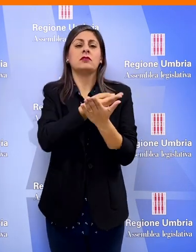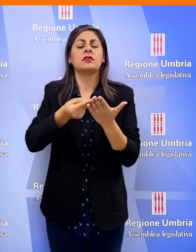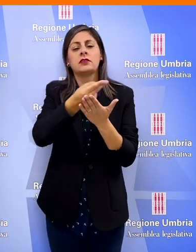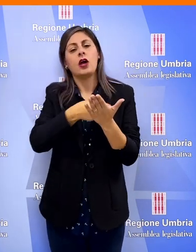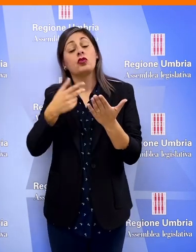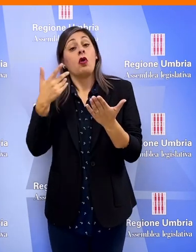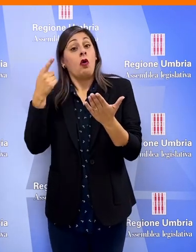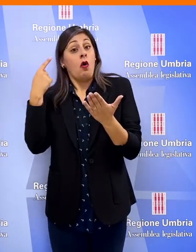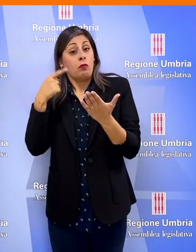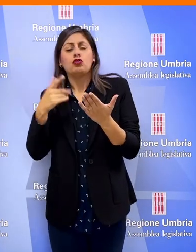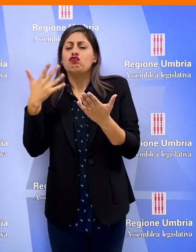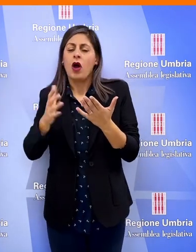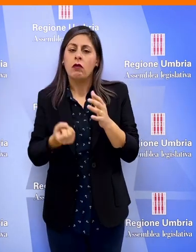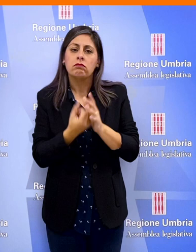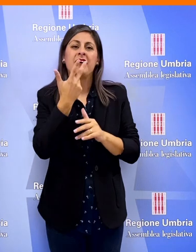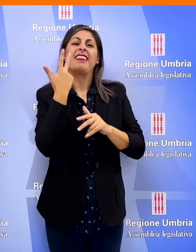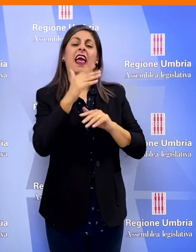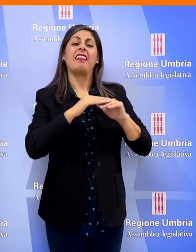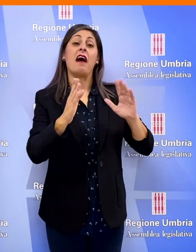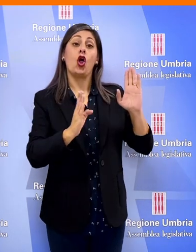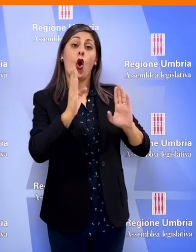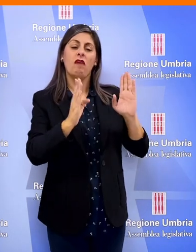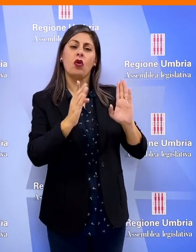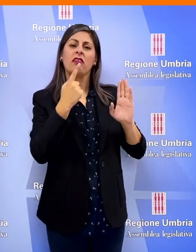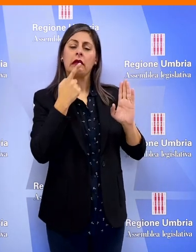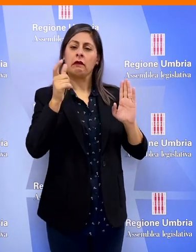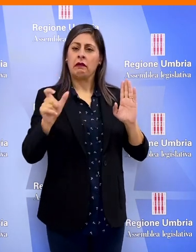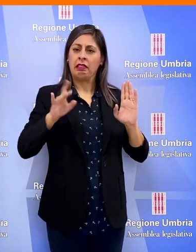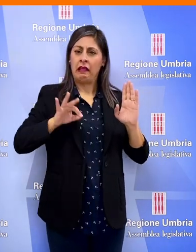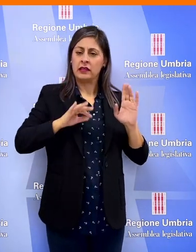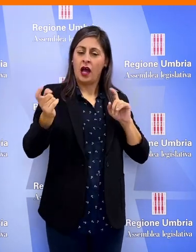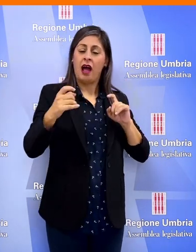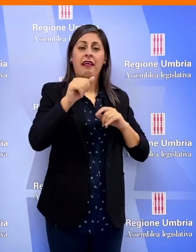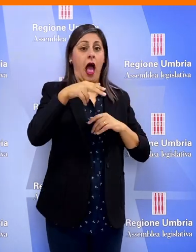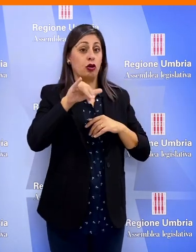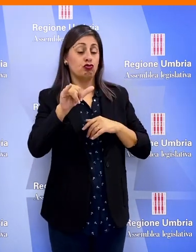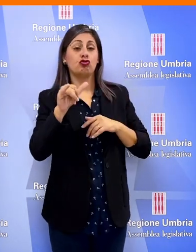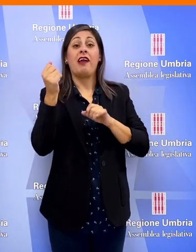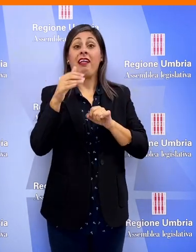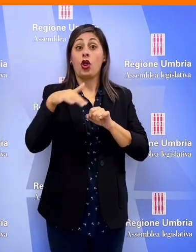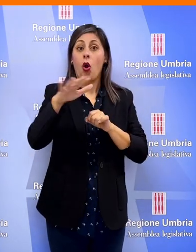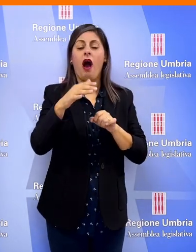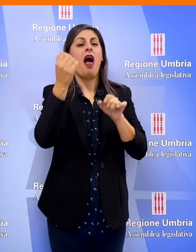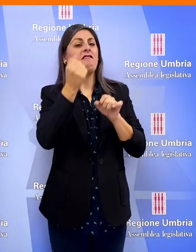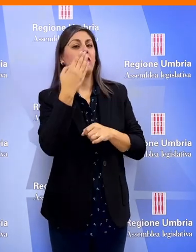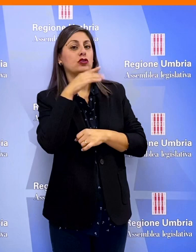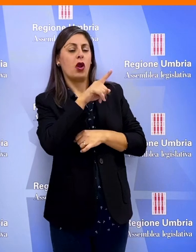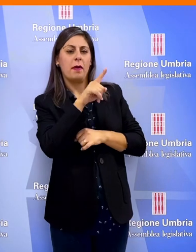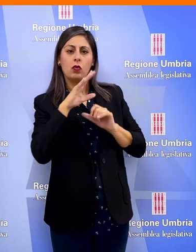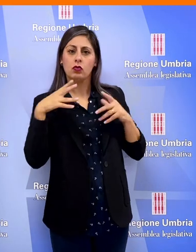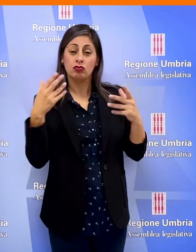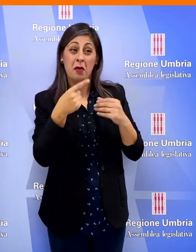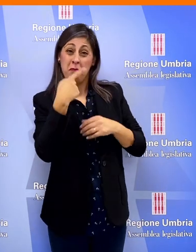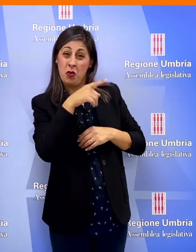legge in merito ha già dato vita a tre tavoli di confronto con vari stakeholder ANCI, enti locali e Fondazione